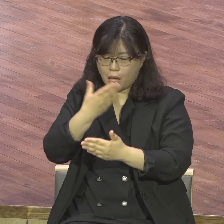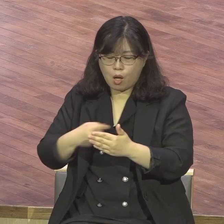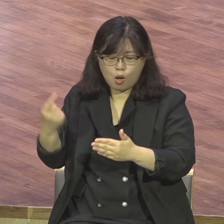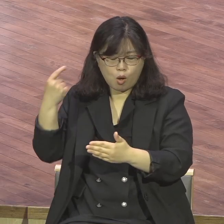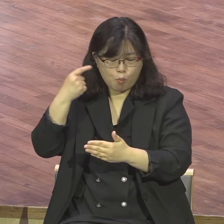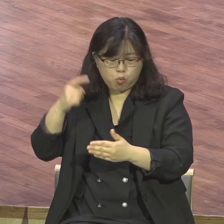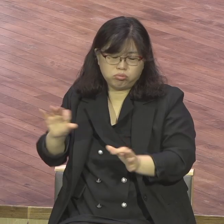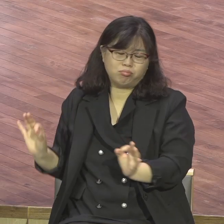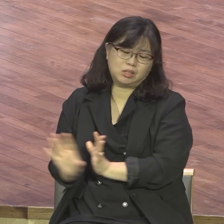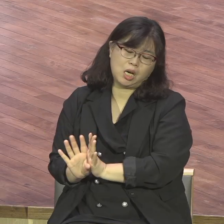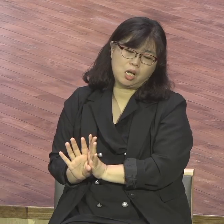예배 빠져버려요